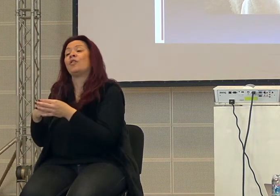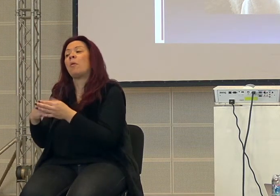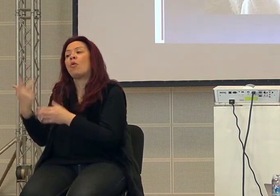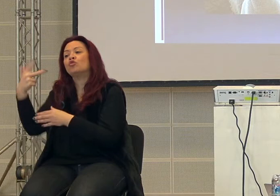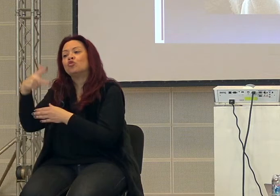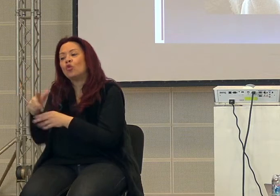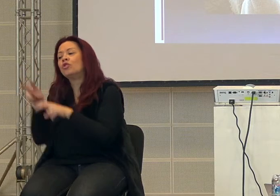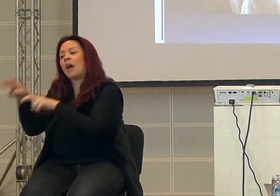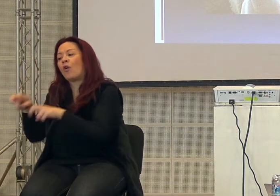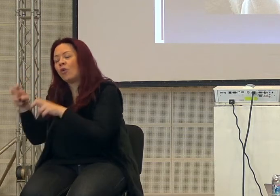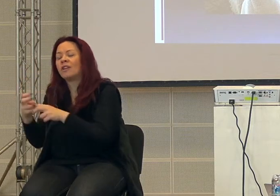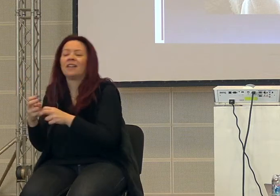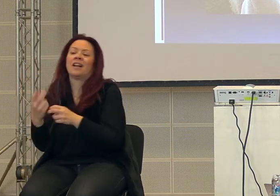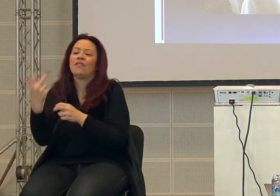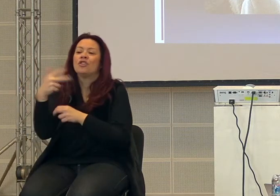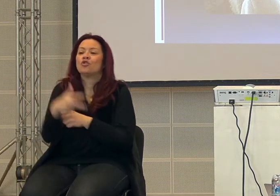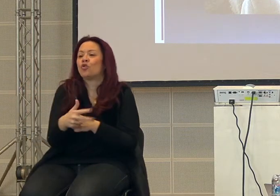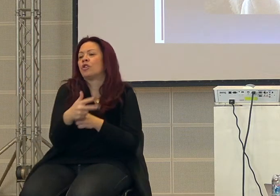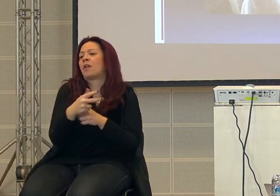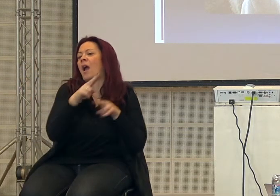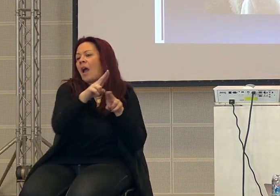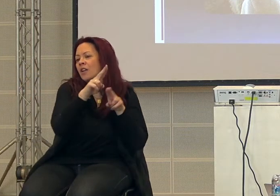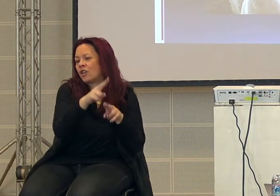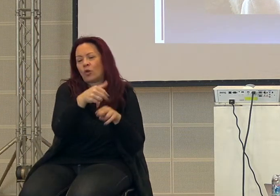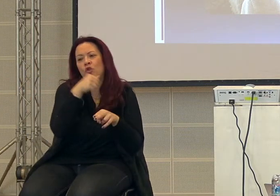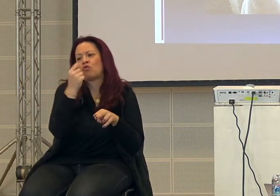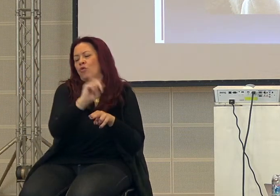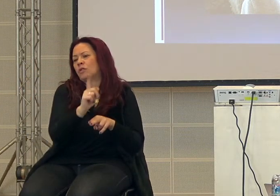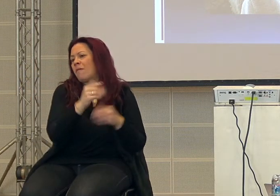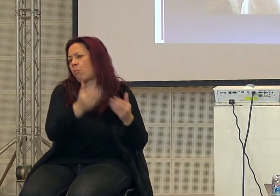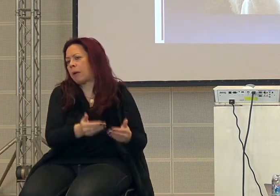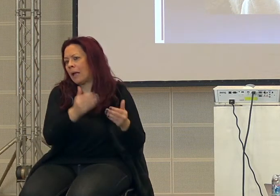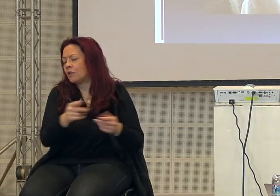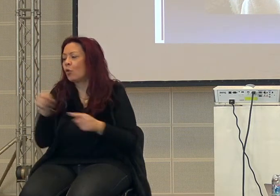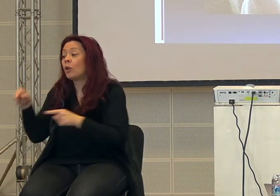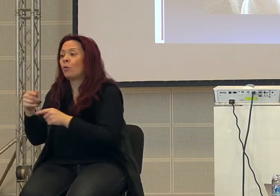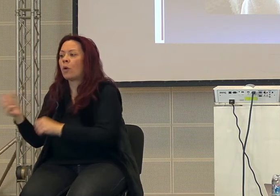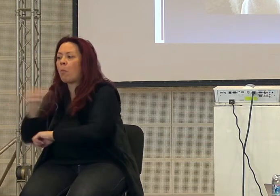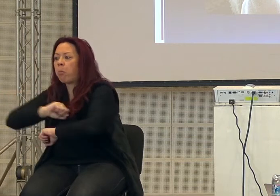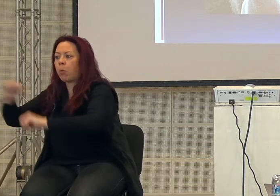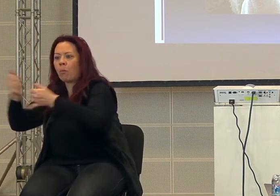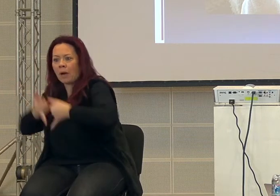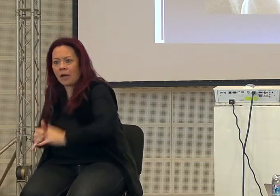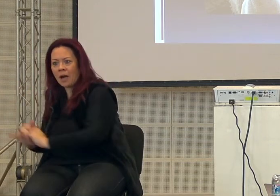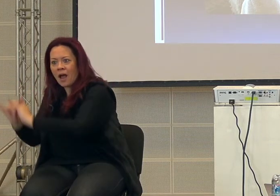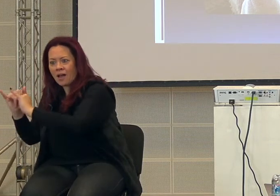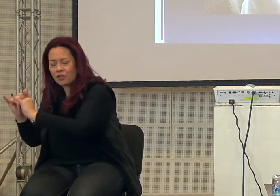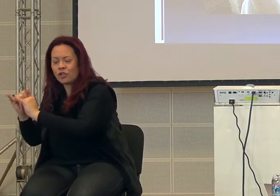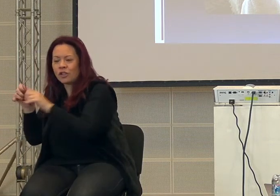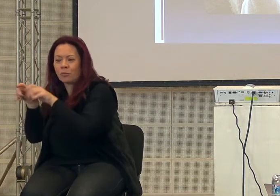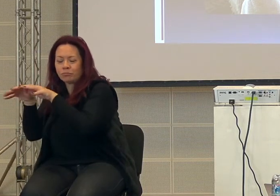nella società dei cacciatori e raccoglitori. Questa è la ragione per cui c'è questo grande aumento demografico con la